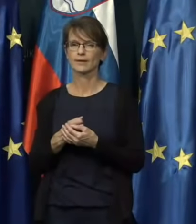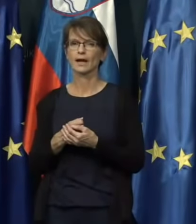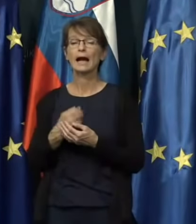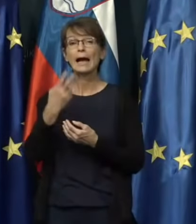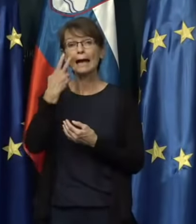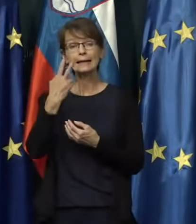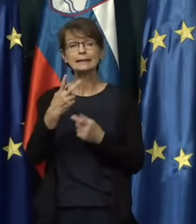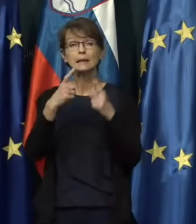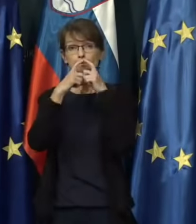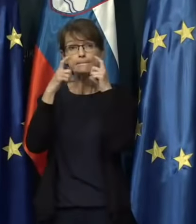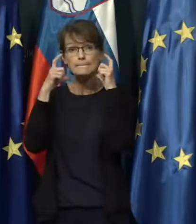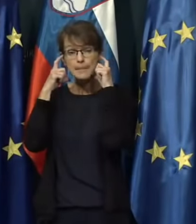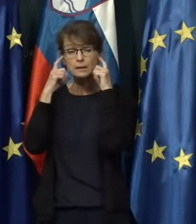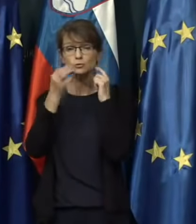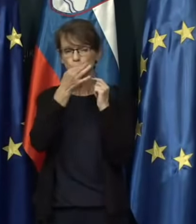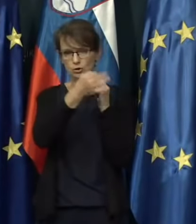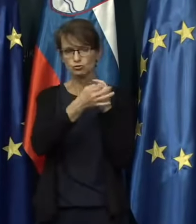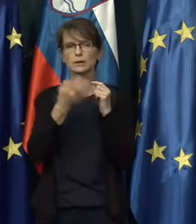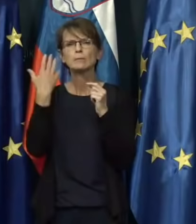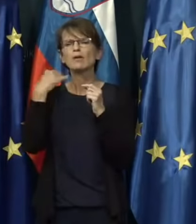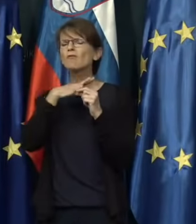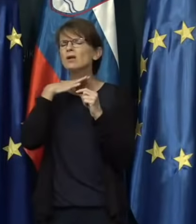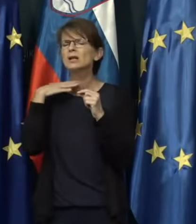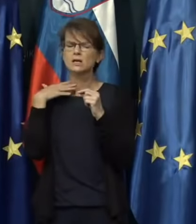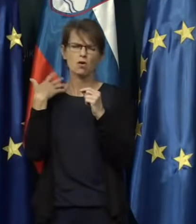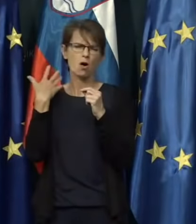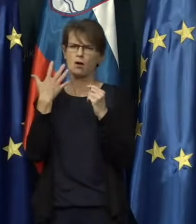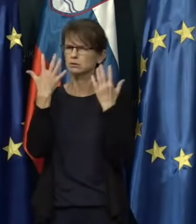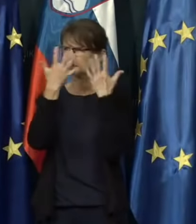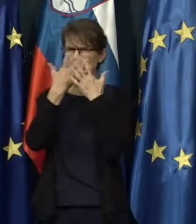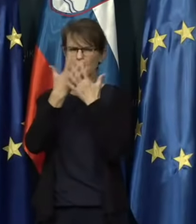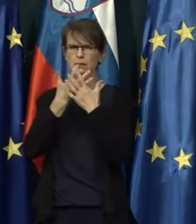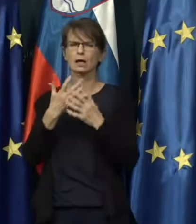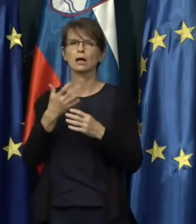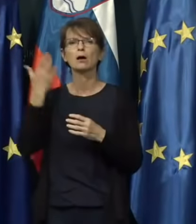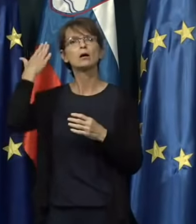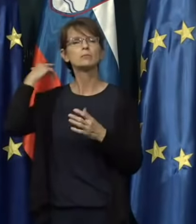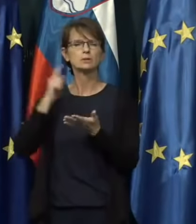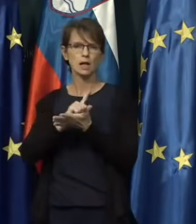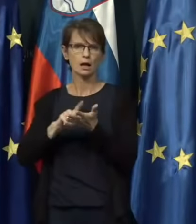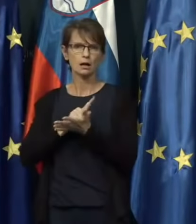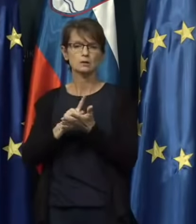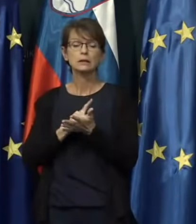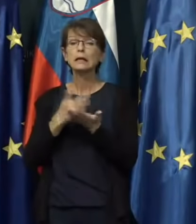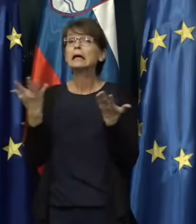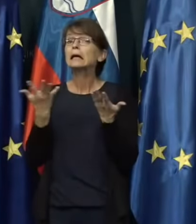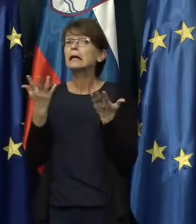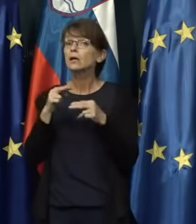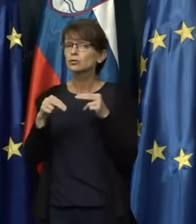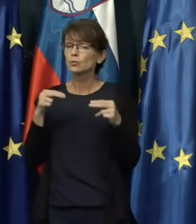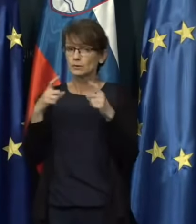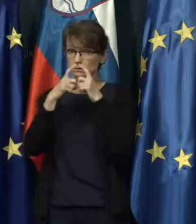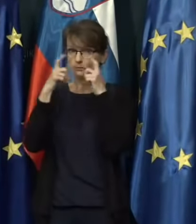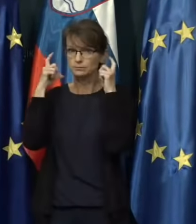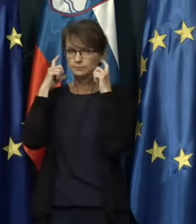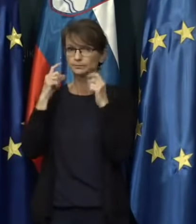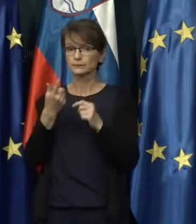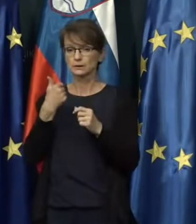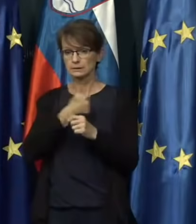Glede maske je bilo veliko zmede v preteklosti, torej kje zdaj te maske so obvezne? To samo v